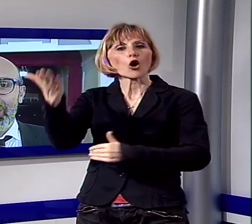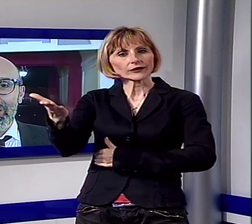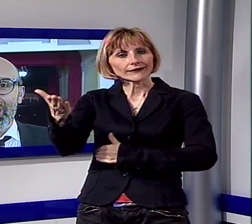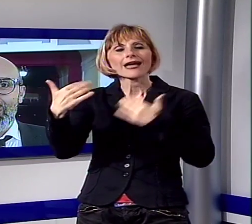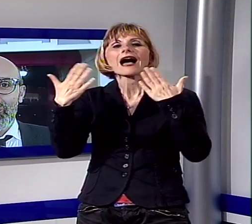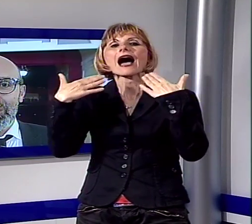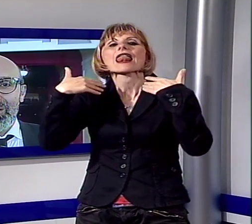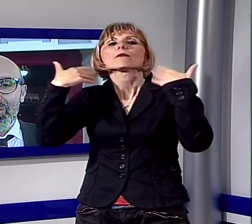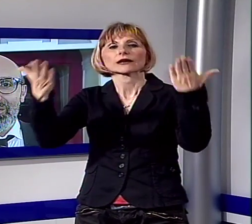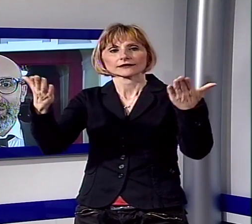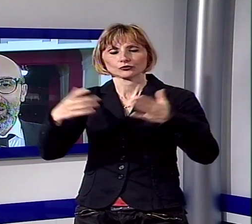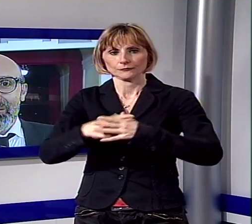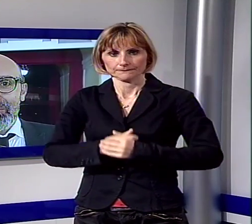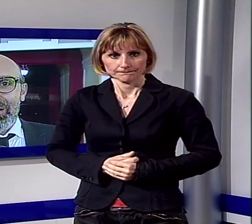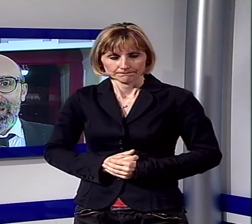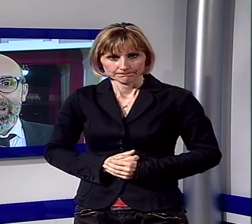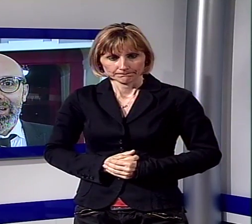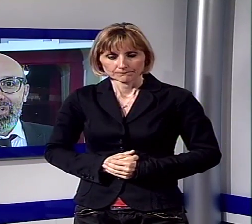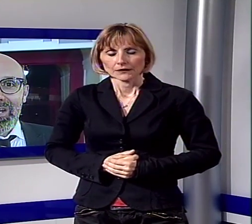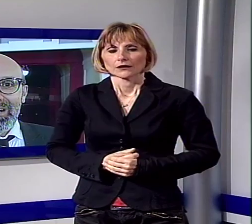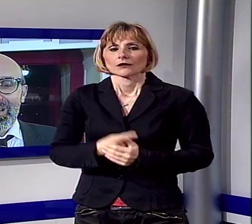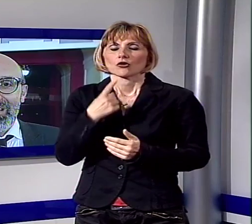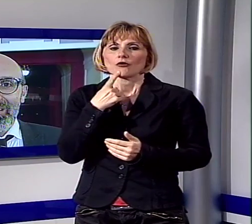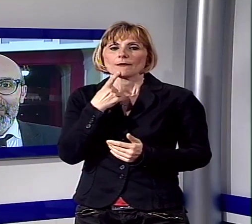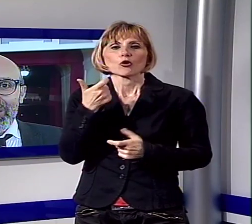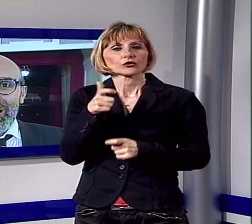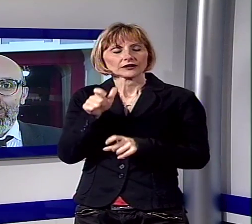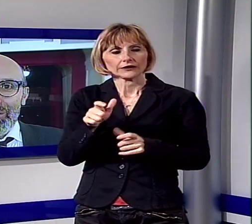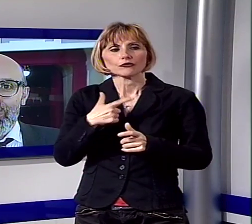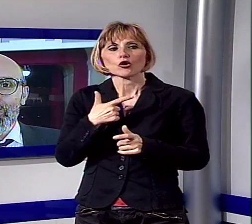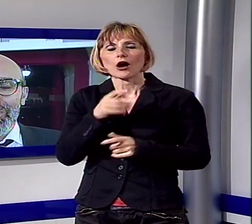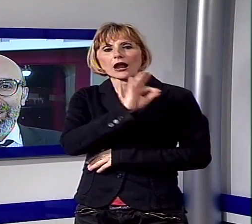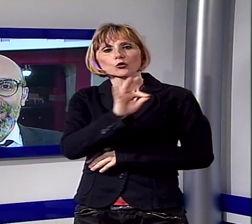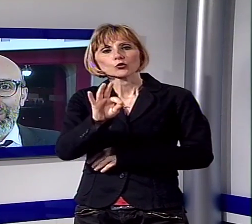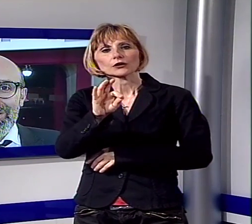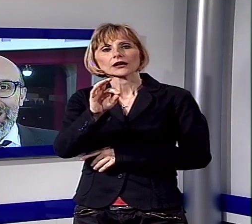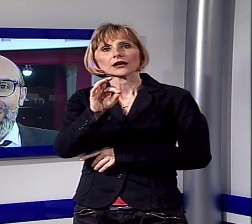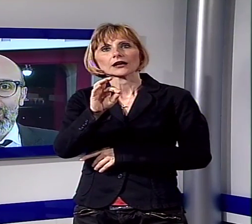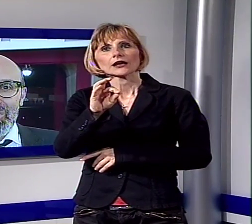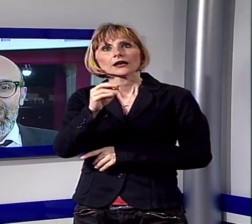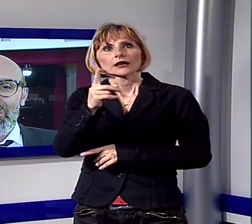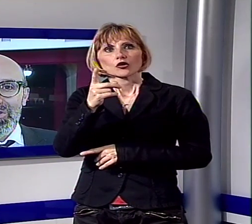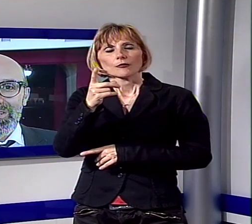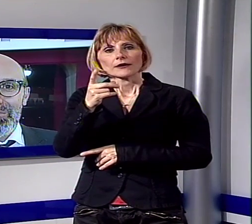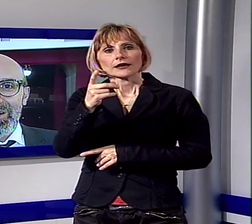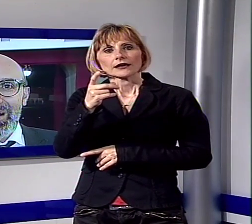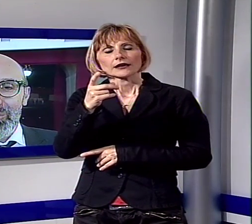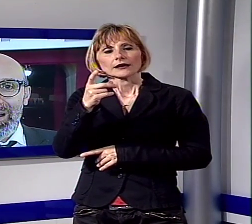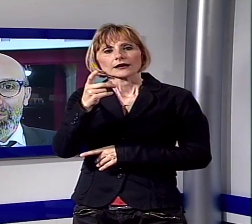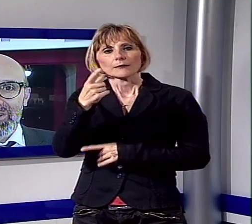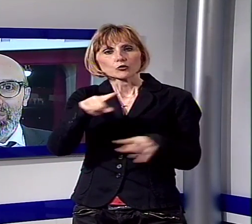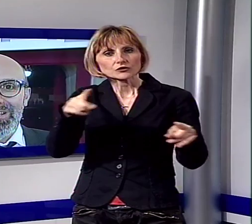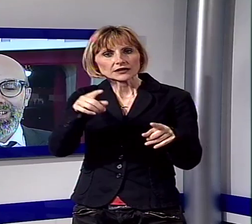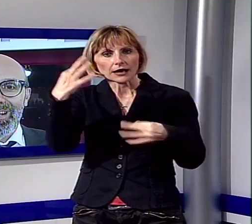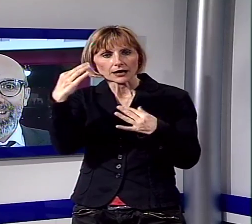solitamente la ospitano, perché certi capolavori di pensiero, di ingegno, di sensibilità